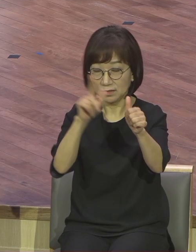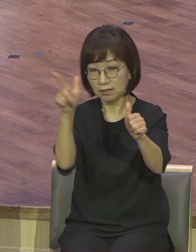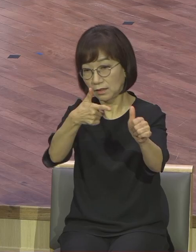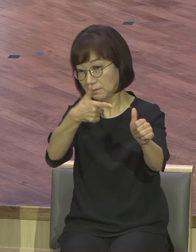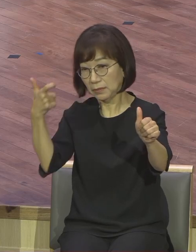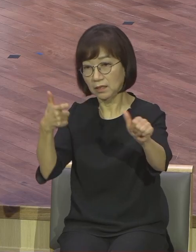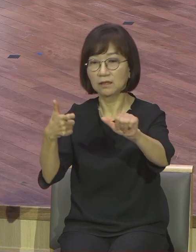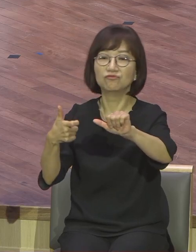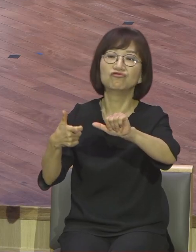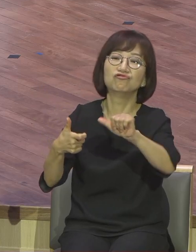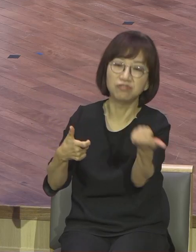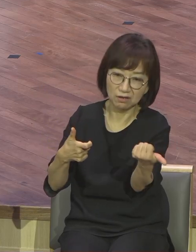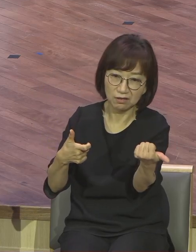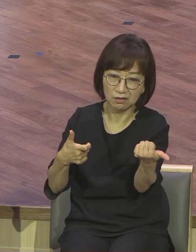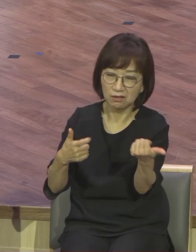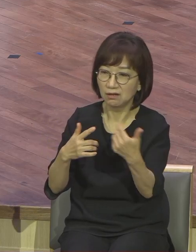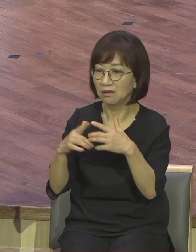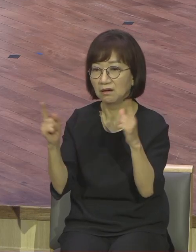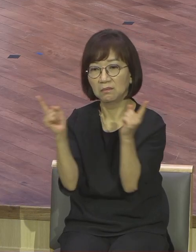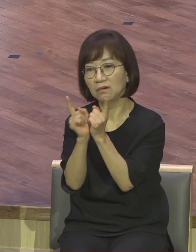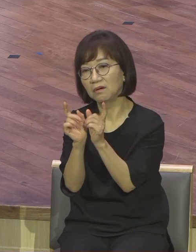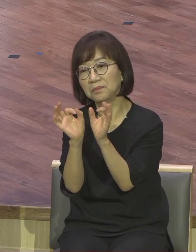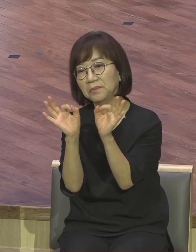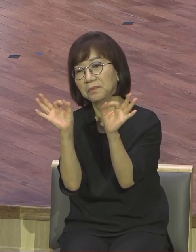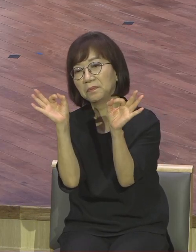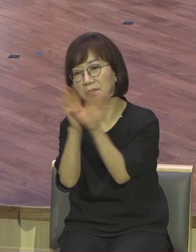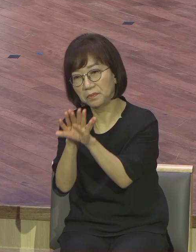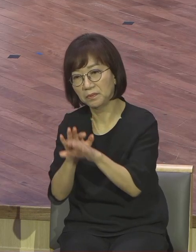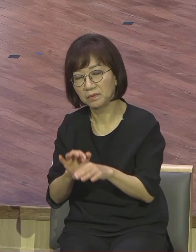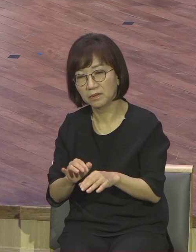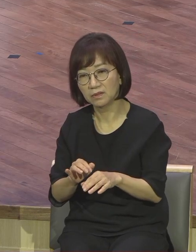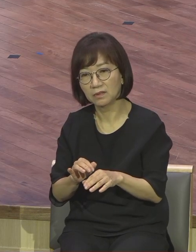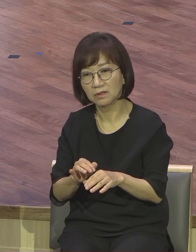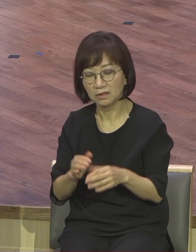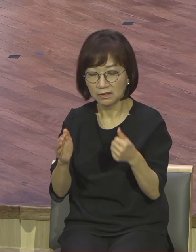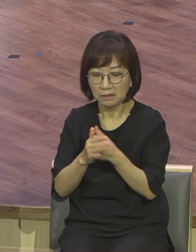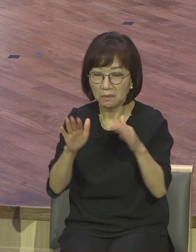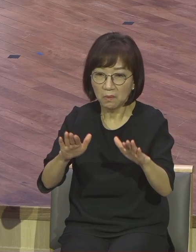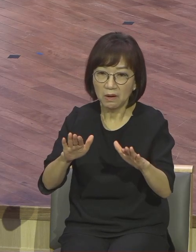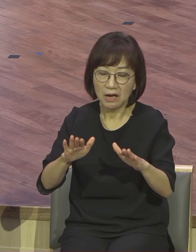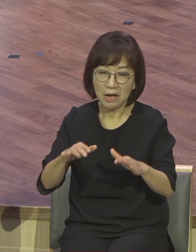목사님이 자기 자서진에서 이렇게 안타까운 표현을 했습니다